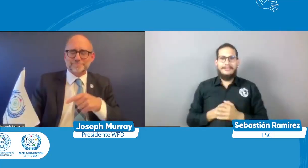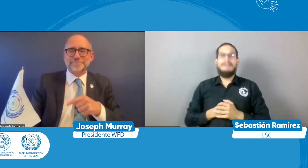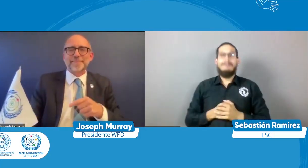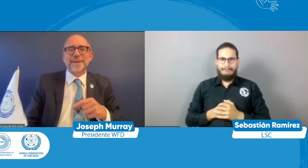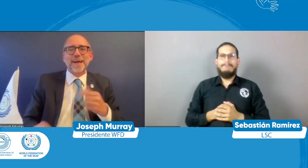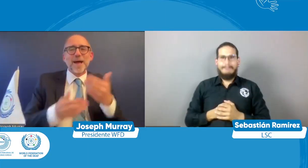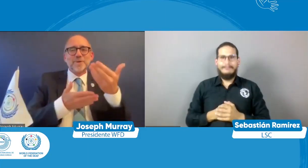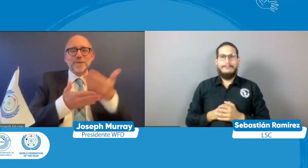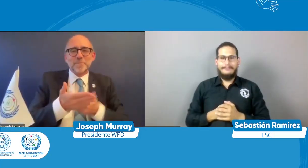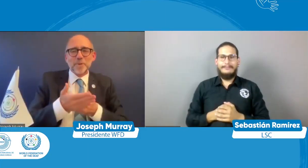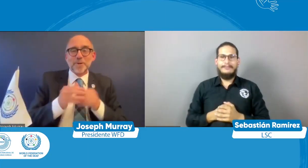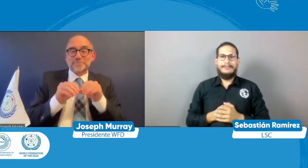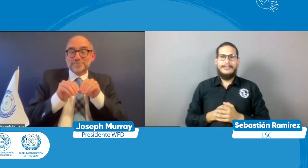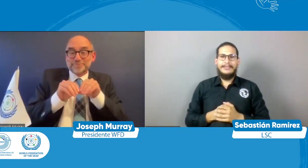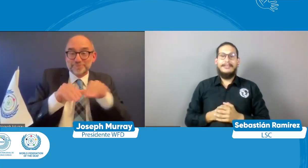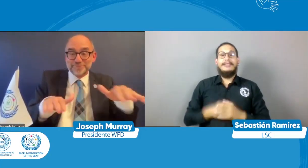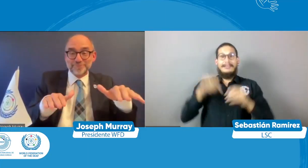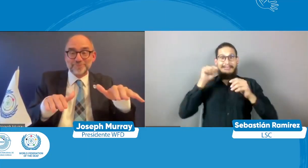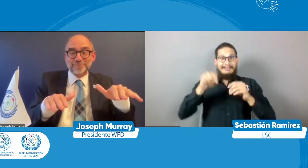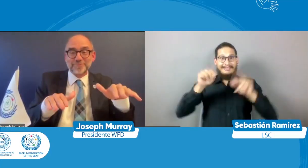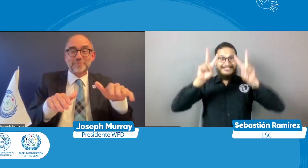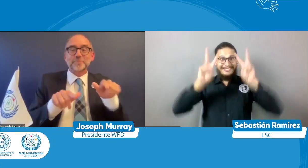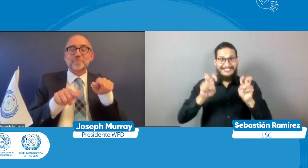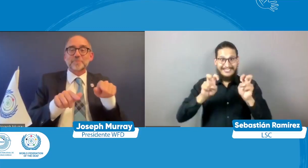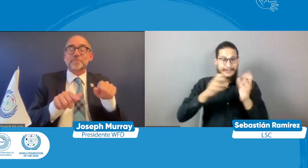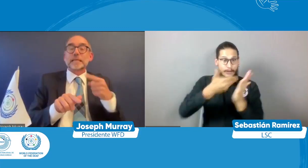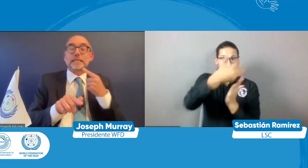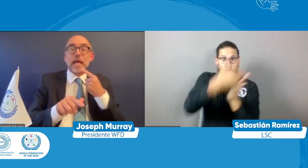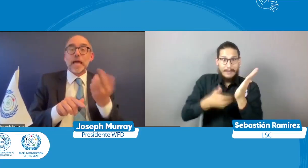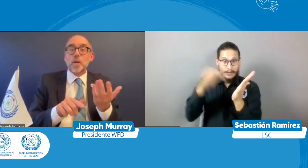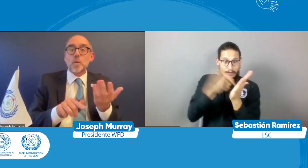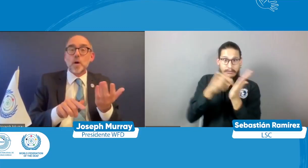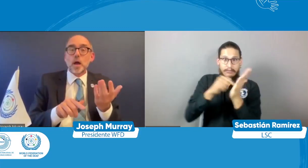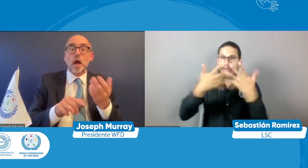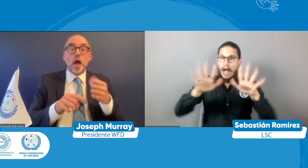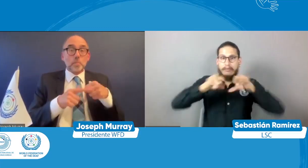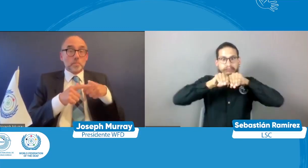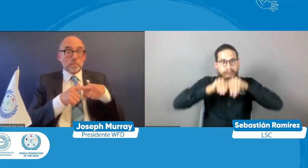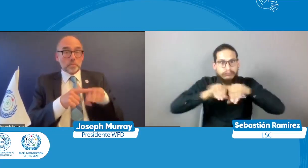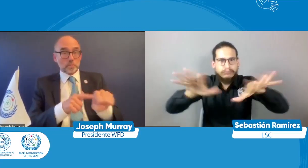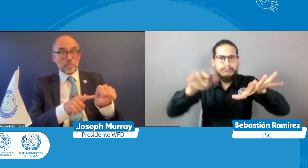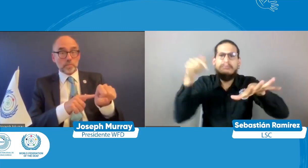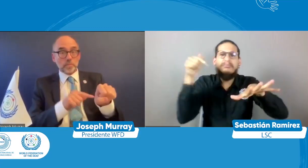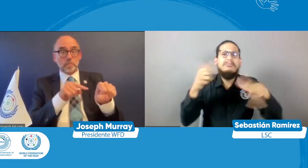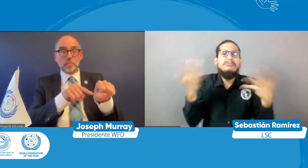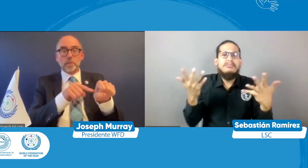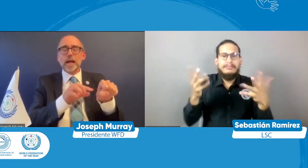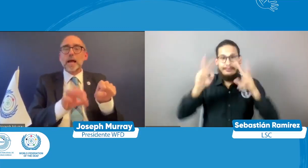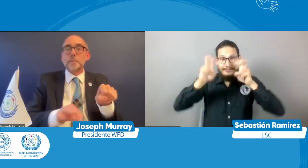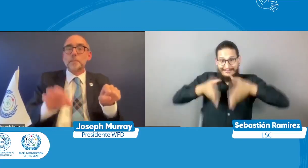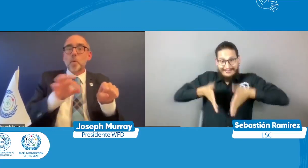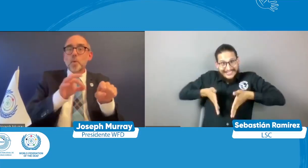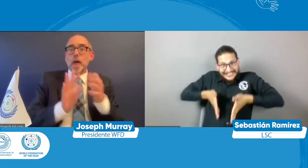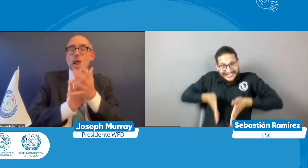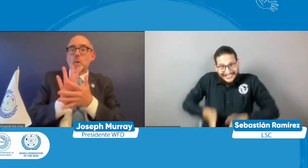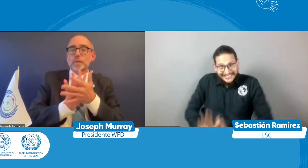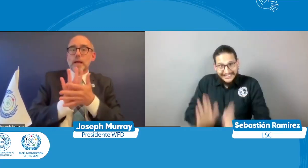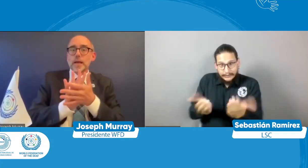esto se me cae la bandera acá esto se logra es precisamente a través de que se entienda que